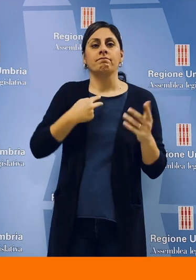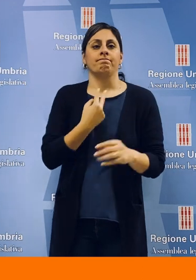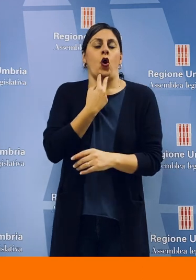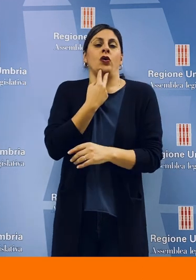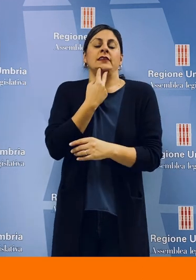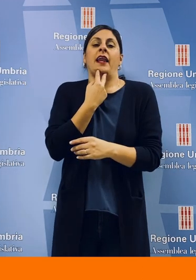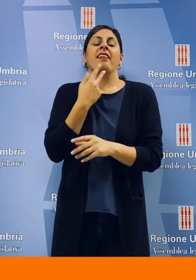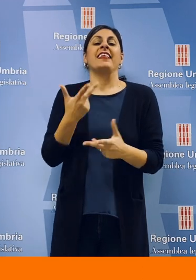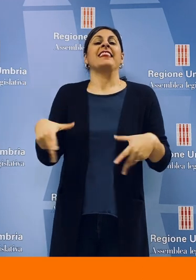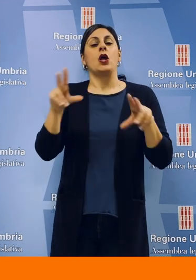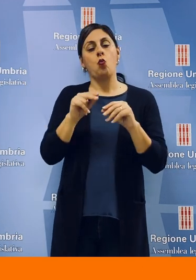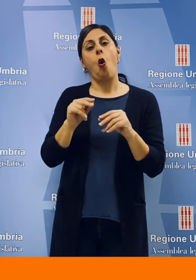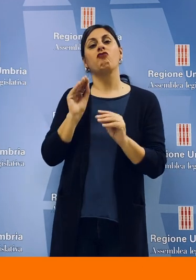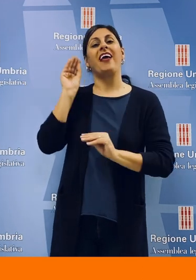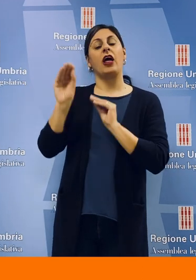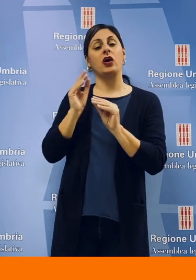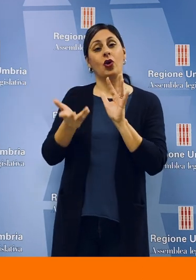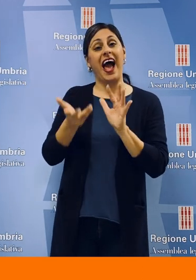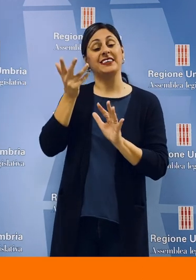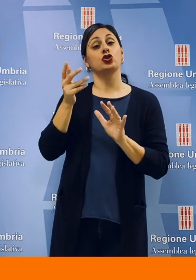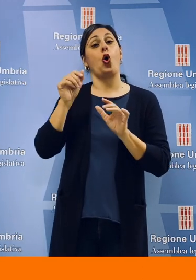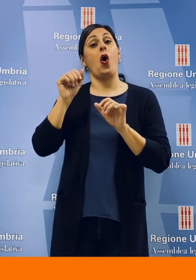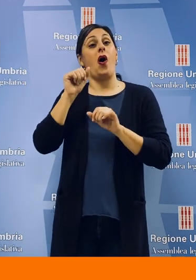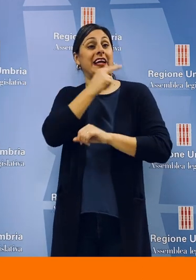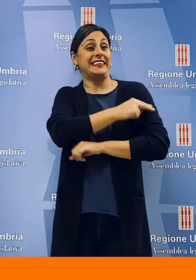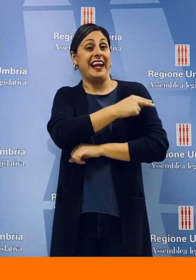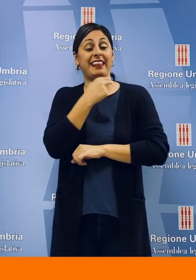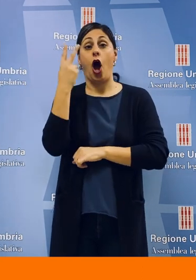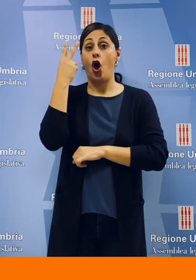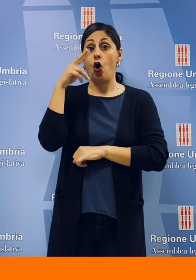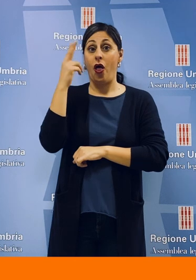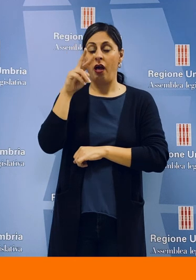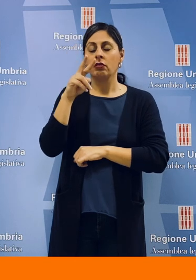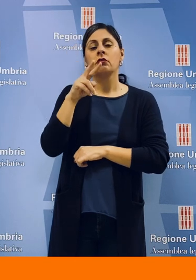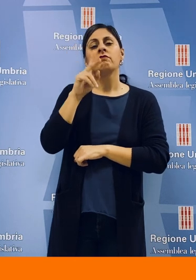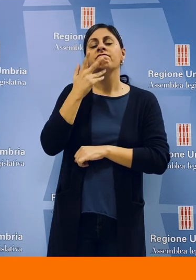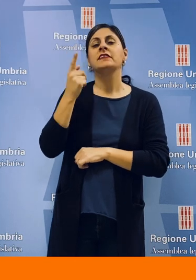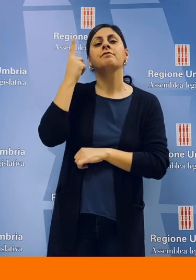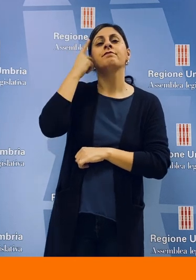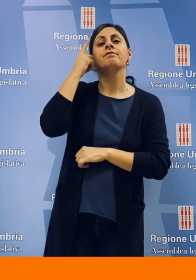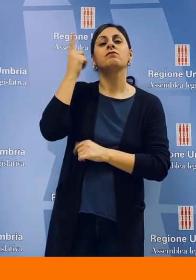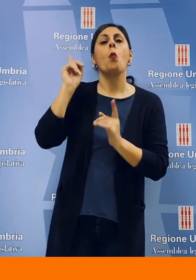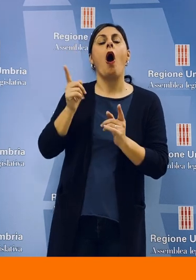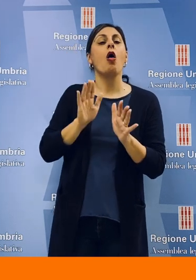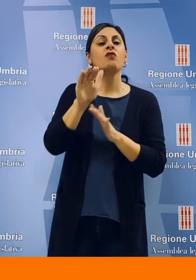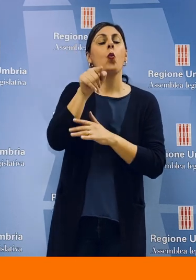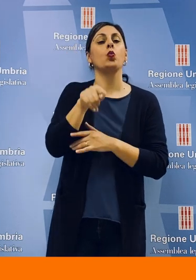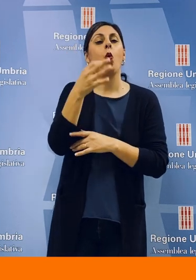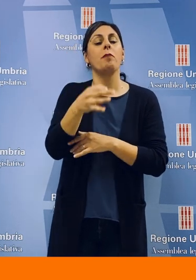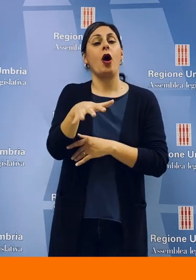e Fabio Paparelli, ci troviamo costretti a rivolgere una nuova interrogazione all'assessore alla sanità Luca Coletto al fine di